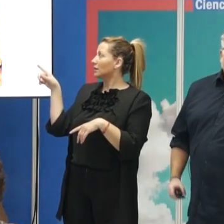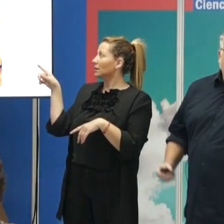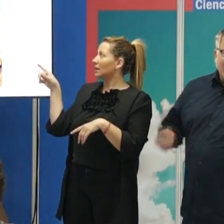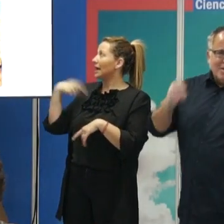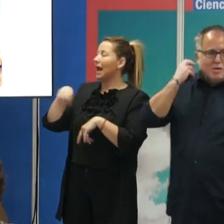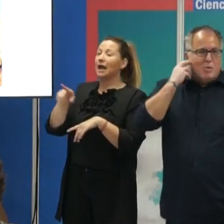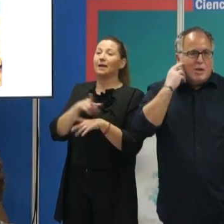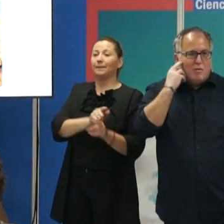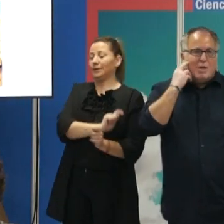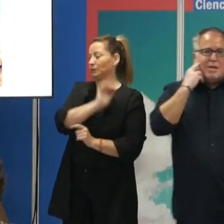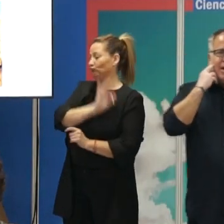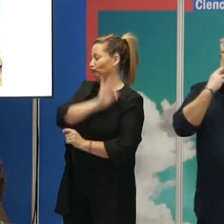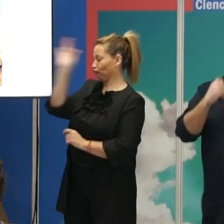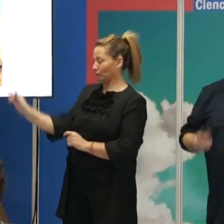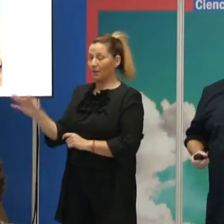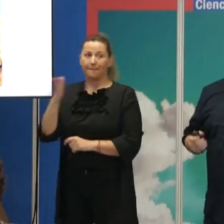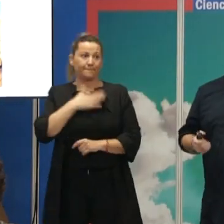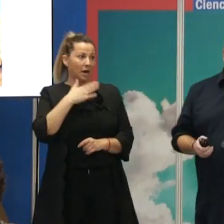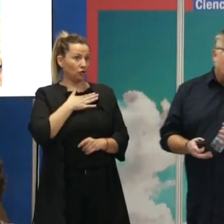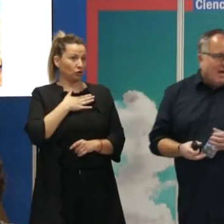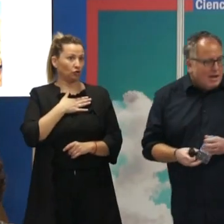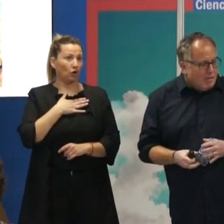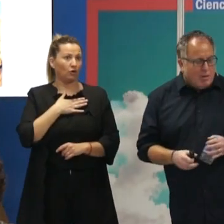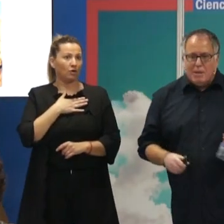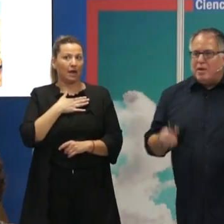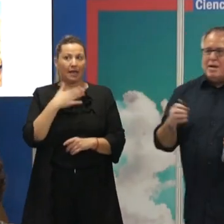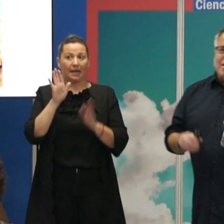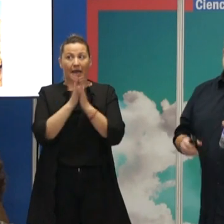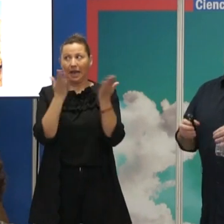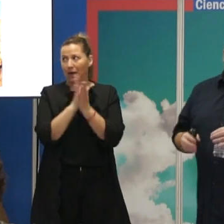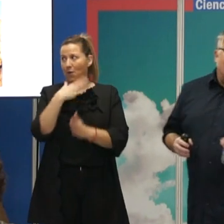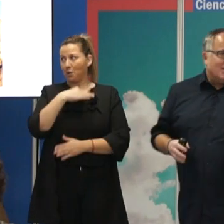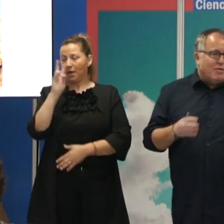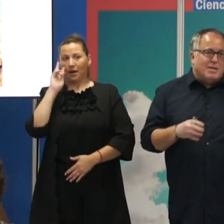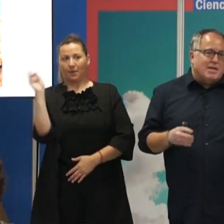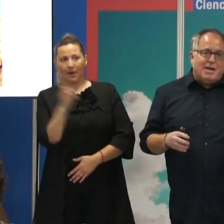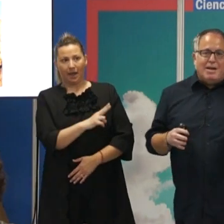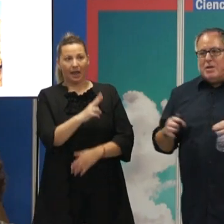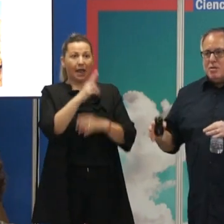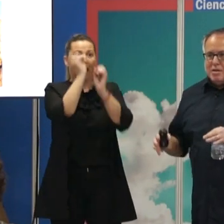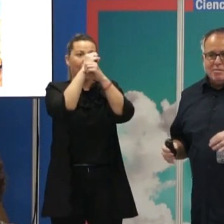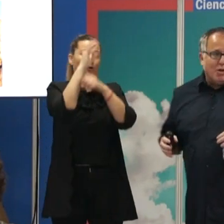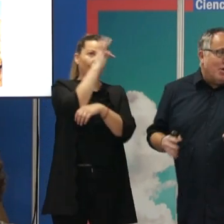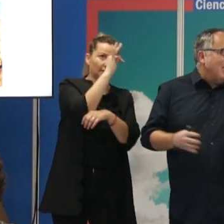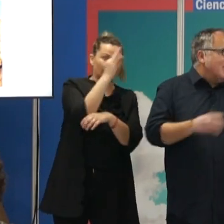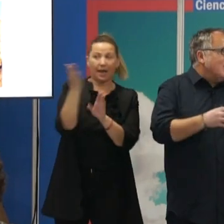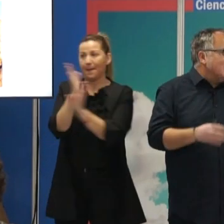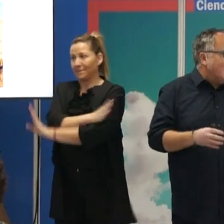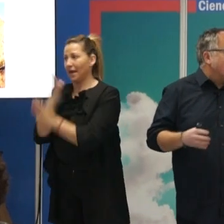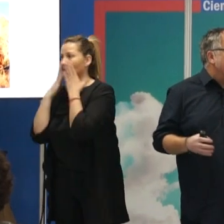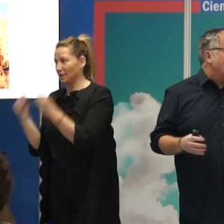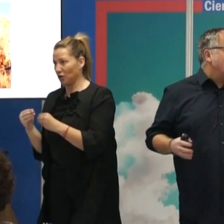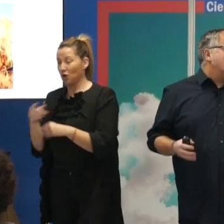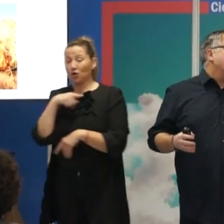Bueno, este es un momento fundamental para nosotros, como veis, en el libro vais a poder aprender astrofísica y prehistoria. Bueno, yo aprendí